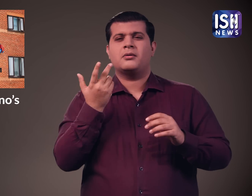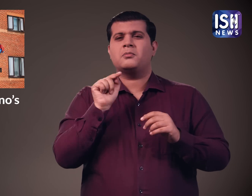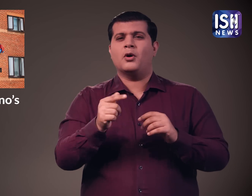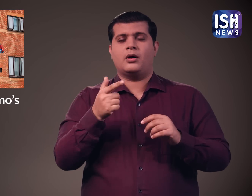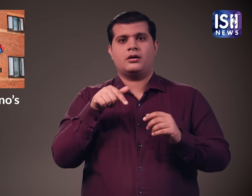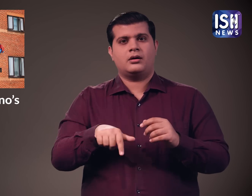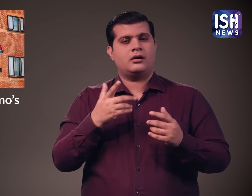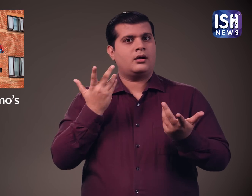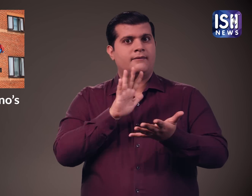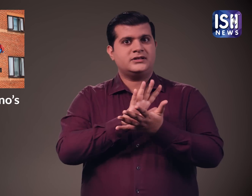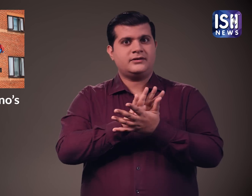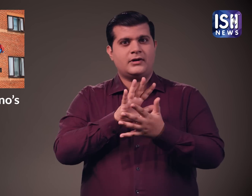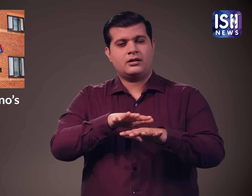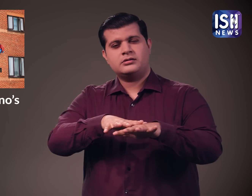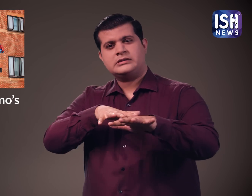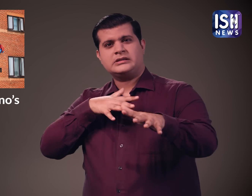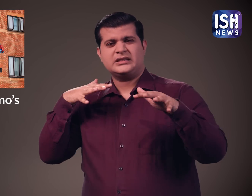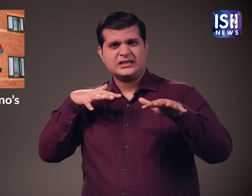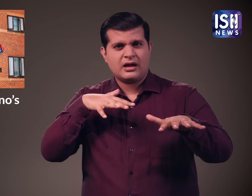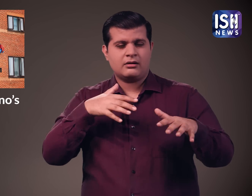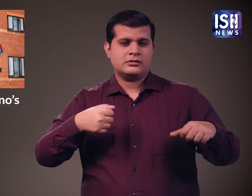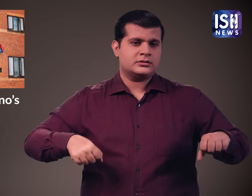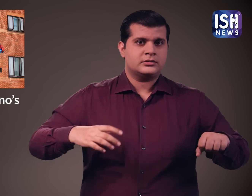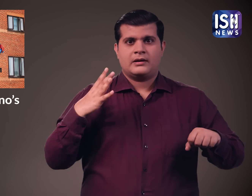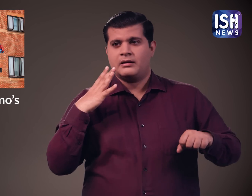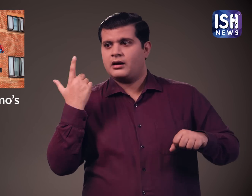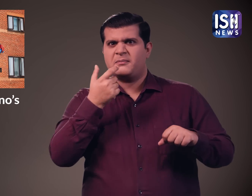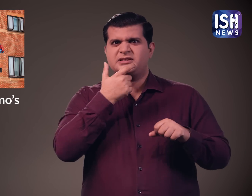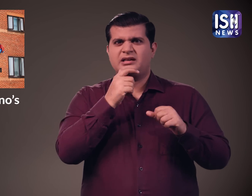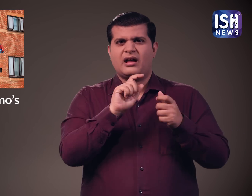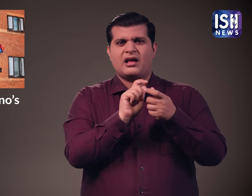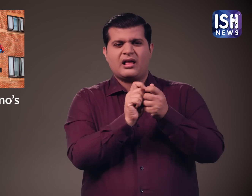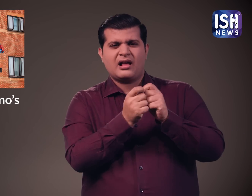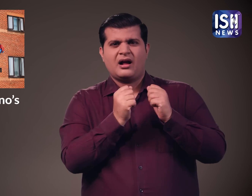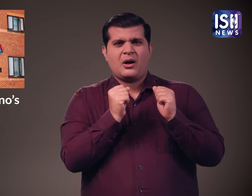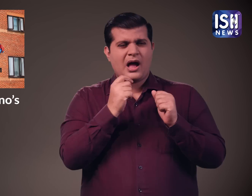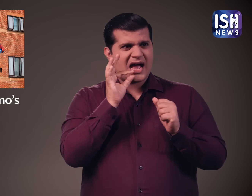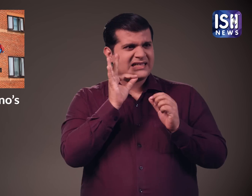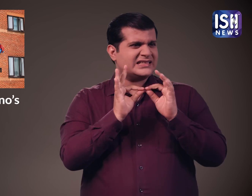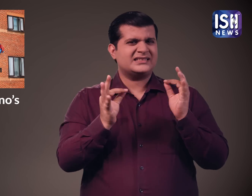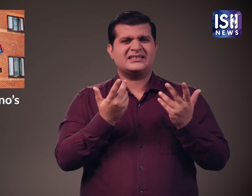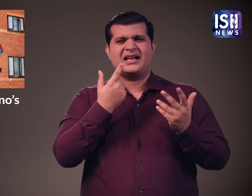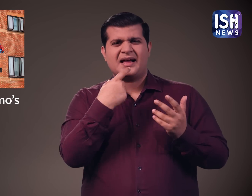festival के कारण domino's समय पर खाना नहीं पहुचा सकता था और पीजा थंडा हो जादा था